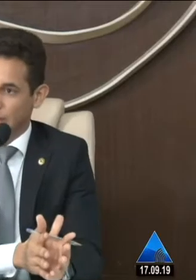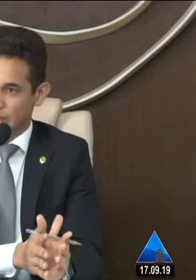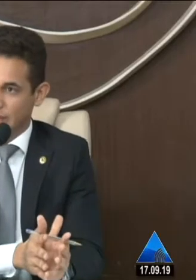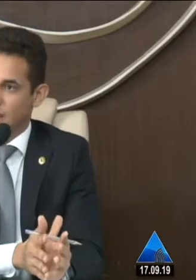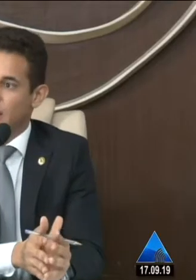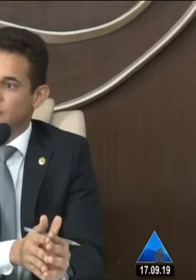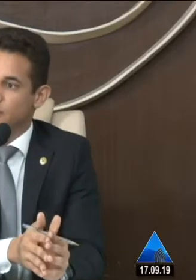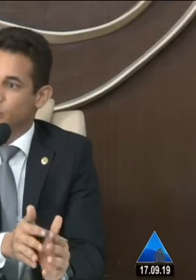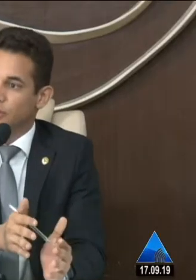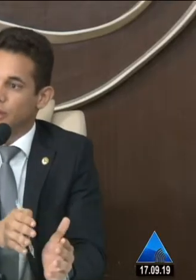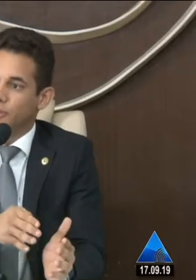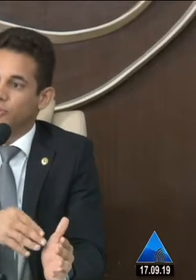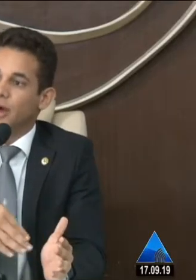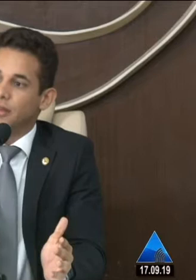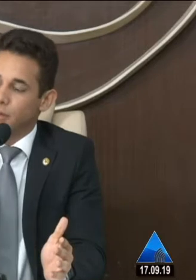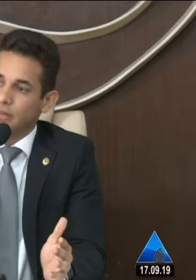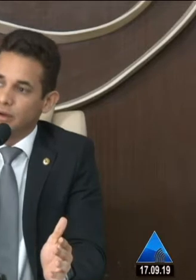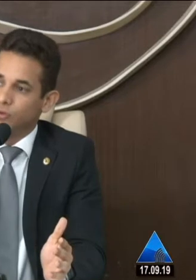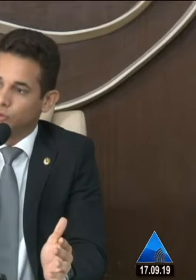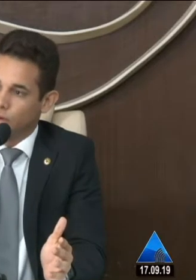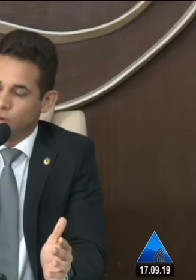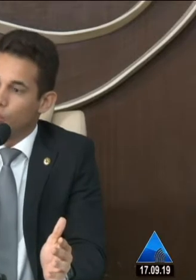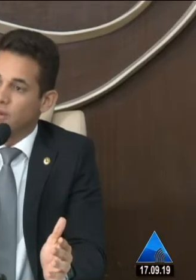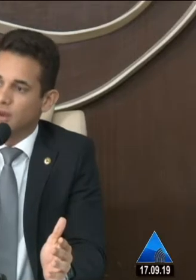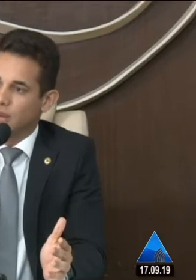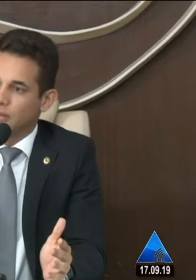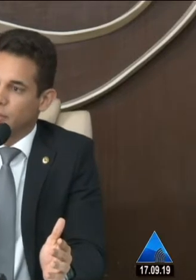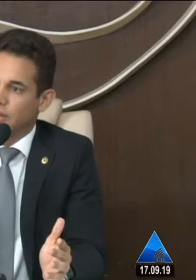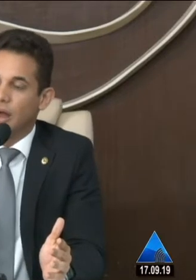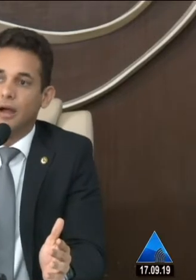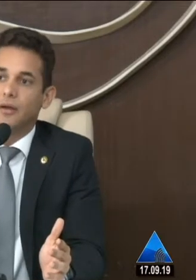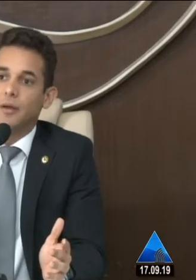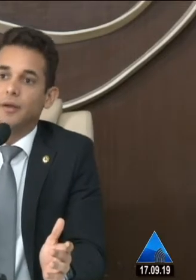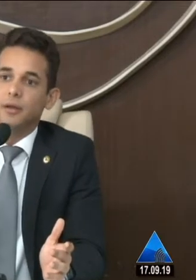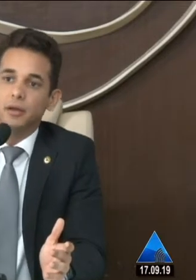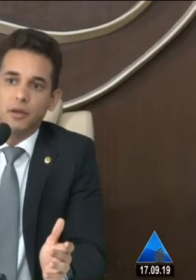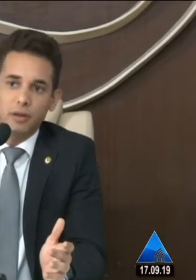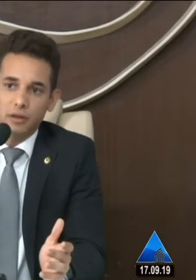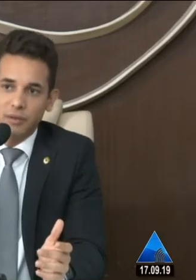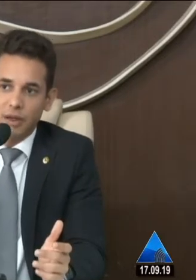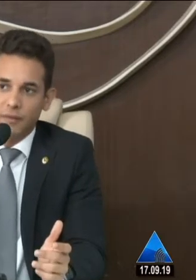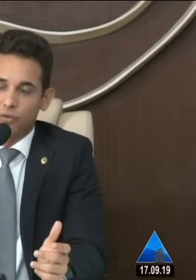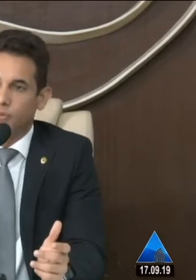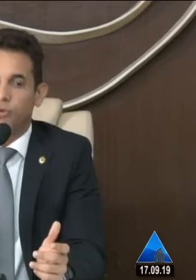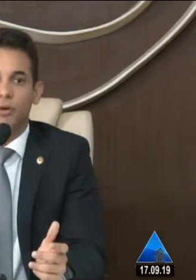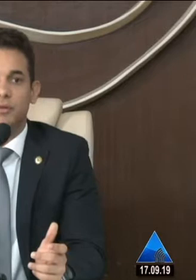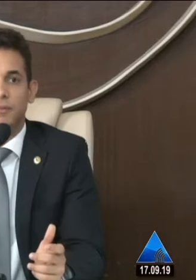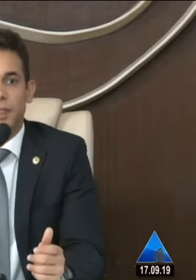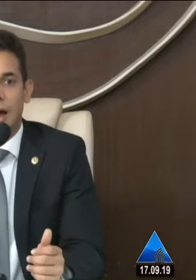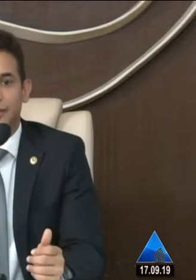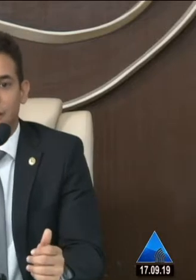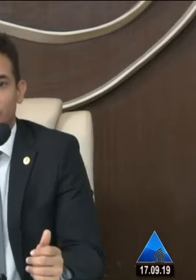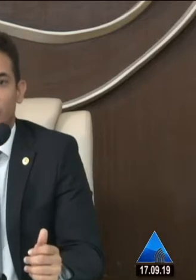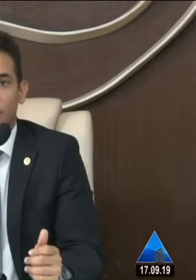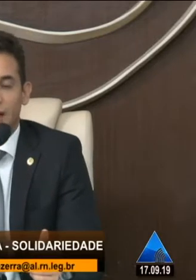projeto de lei aqui na casa e esse projeto de lei já estaria tramitando, ou começaria a tramitar e iria tramitar nas comissões